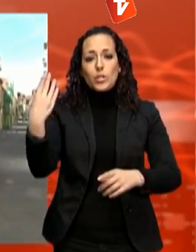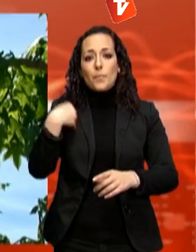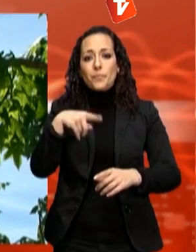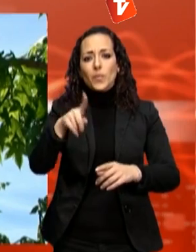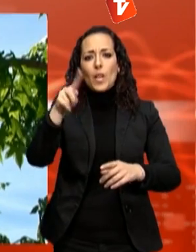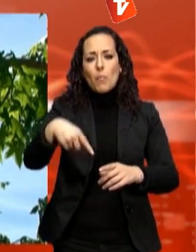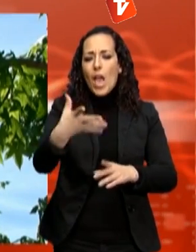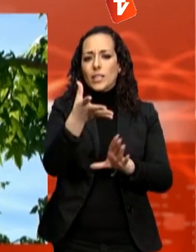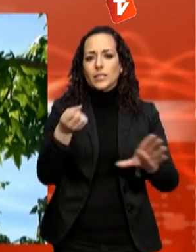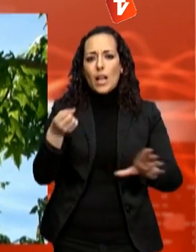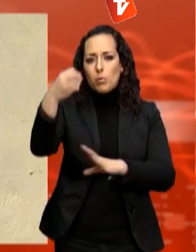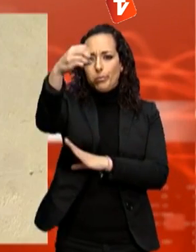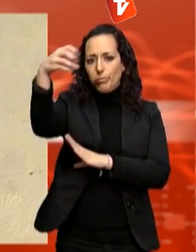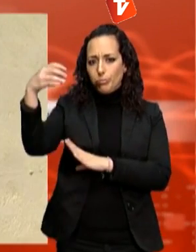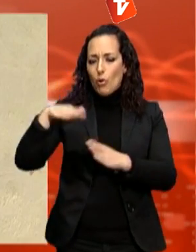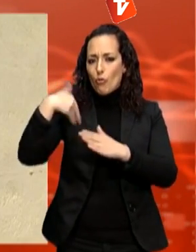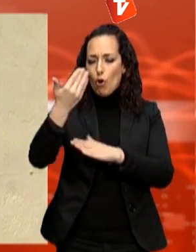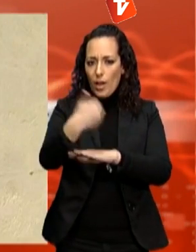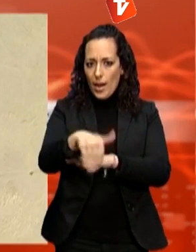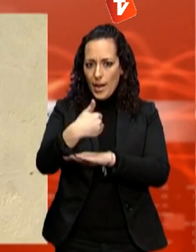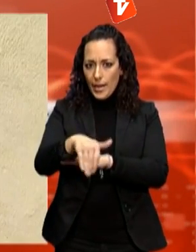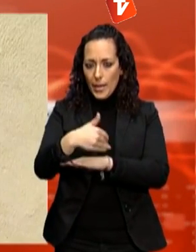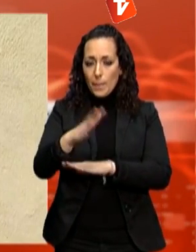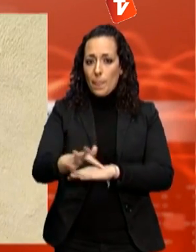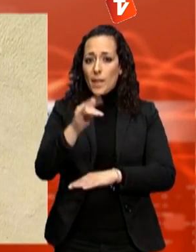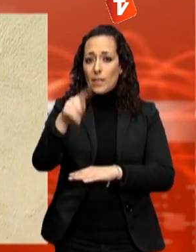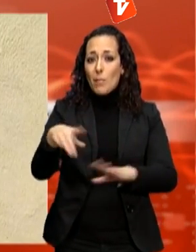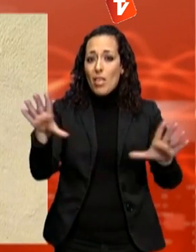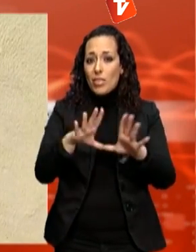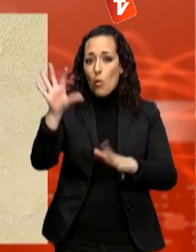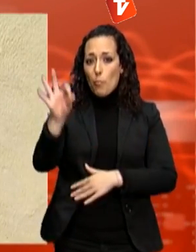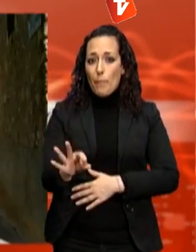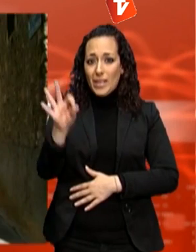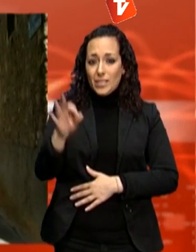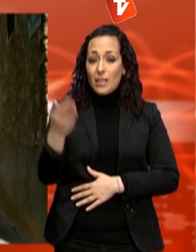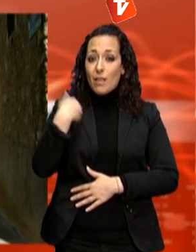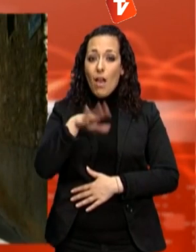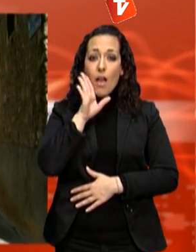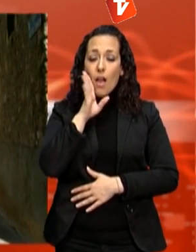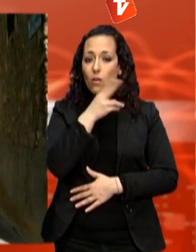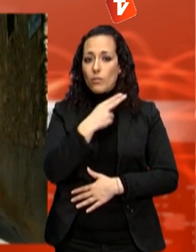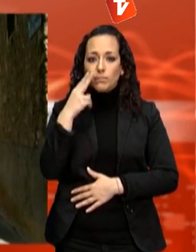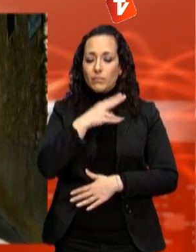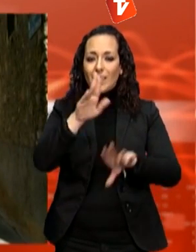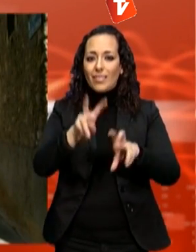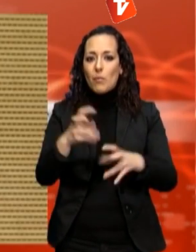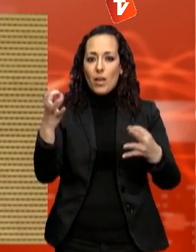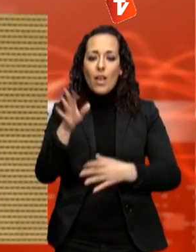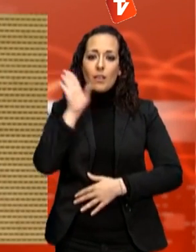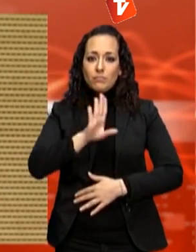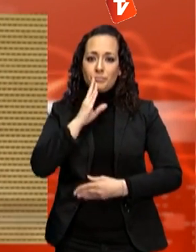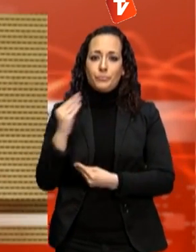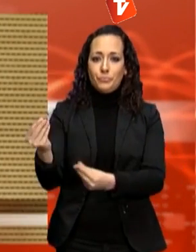'allumenat públic ha estat de 146.000. A més, s'ha arribat al 10% del compromís de reducció d'emissions de diòxid de carboni de l'Ajuntament.